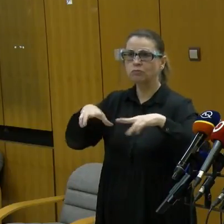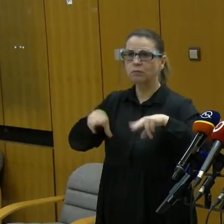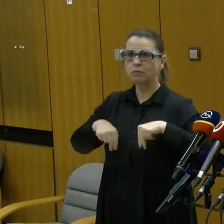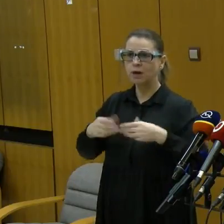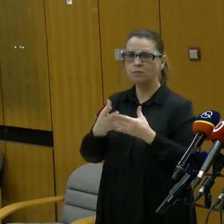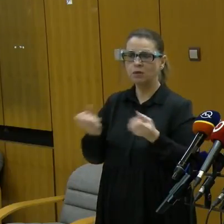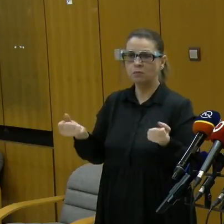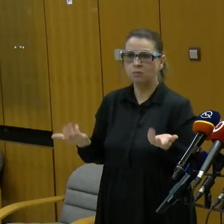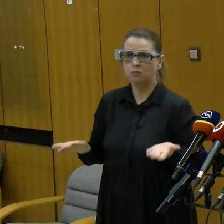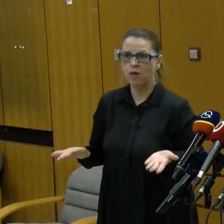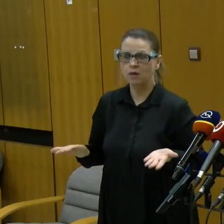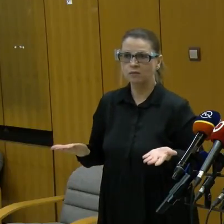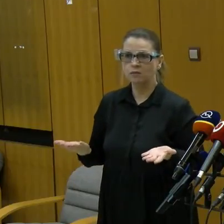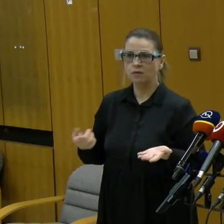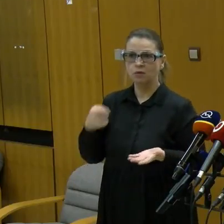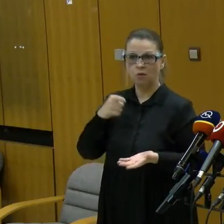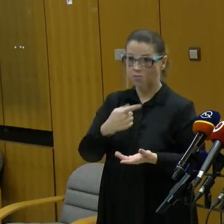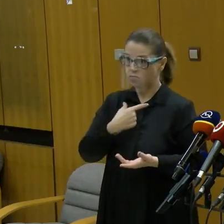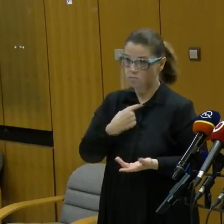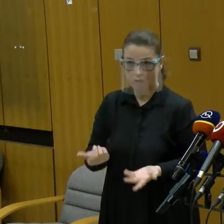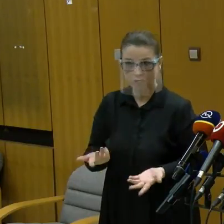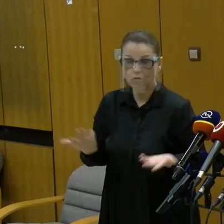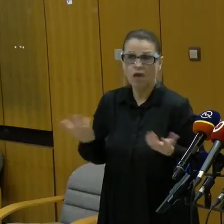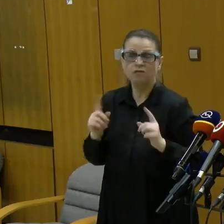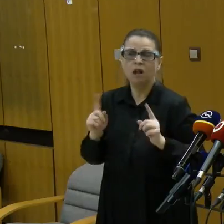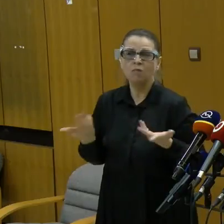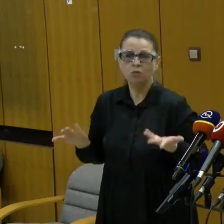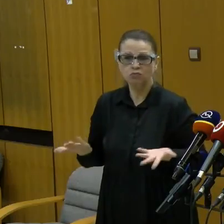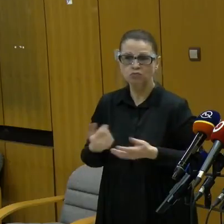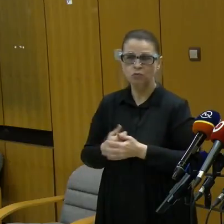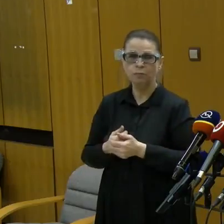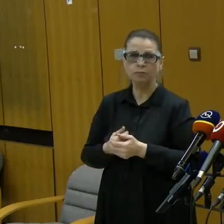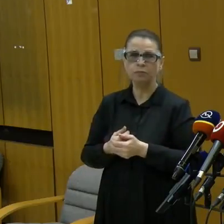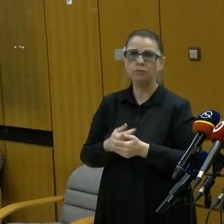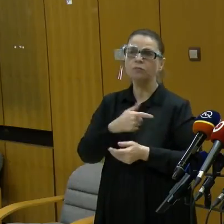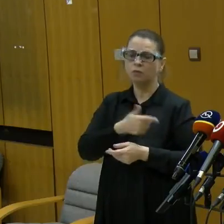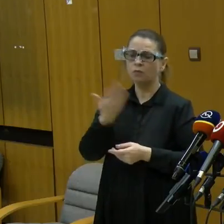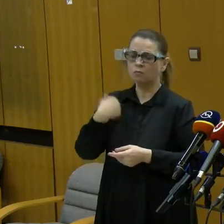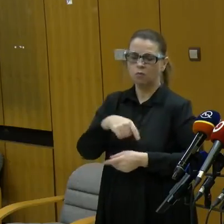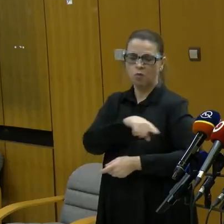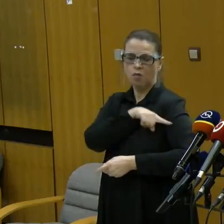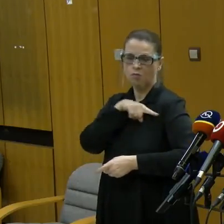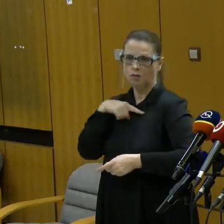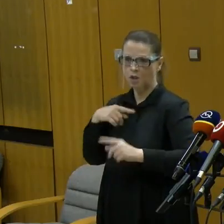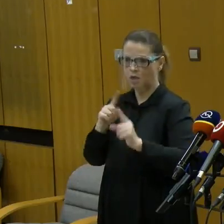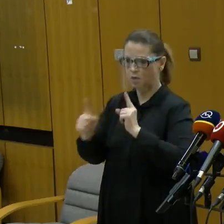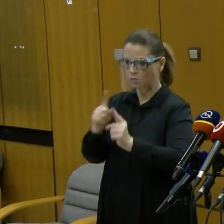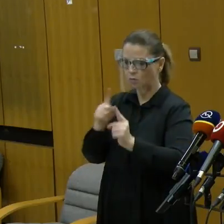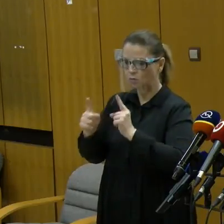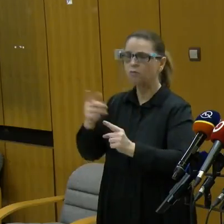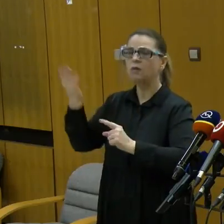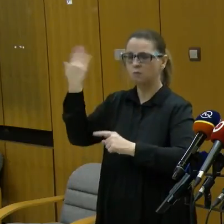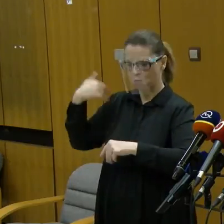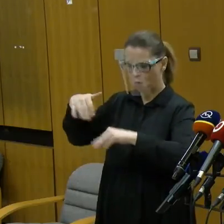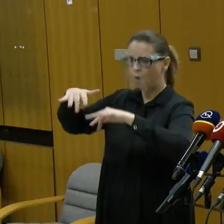neschválila ten nárok pán vývodnícky komisie? Bolo tam dlhé rokovanie. Sedel tam aj pán premiér.